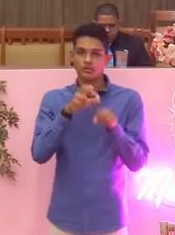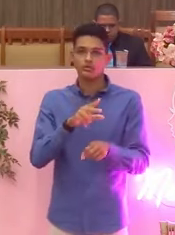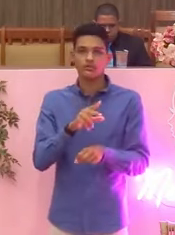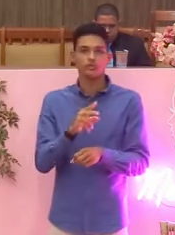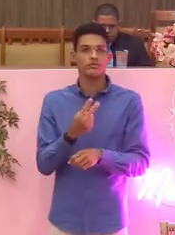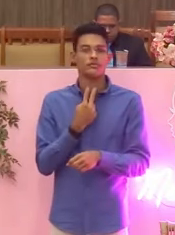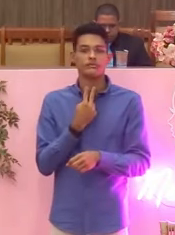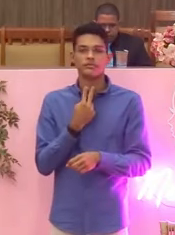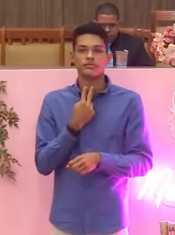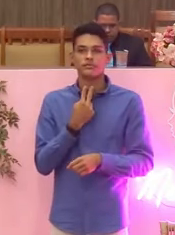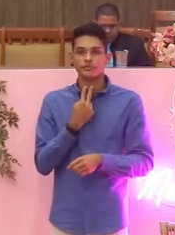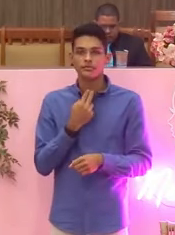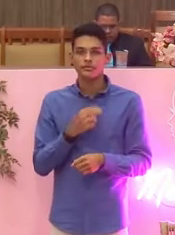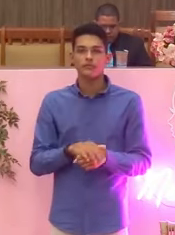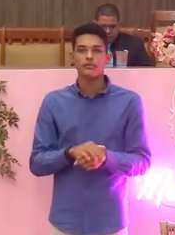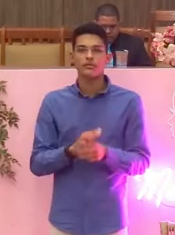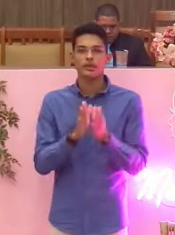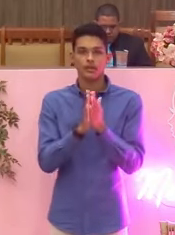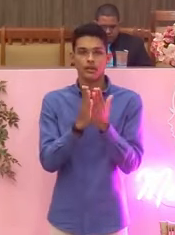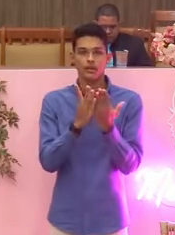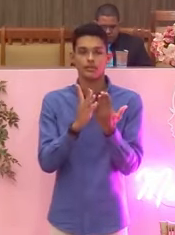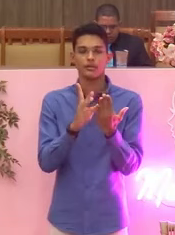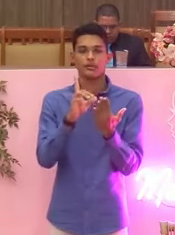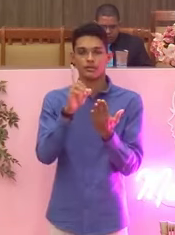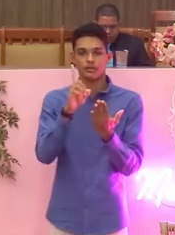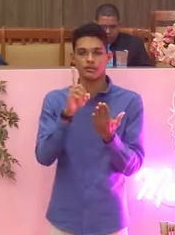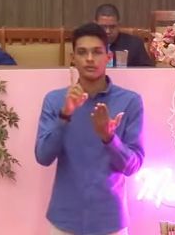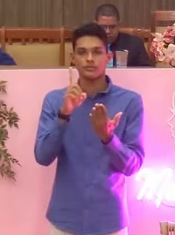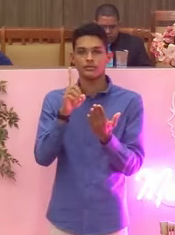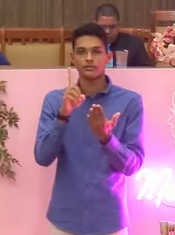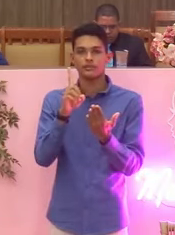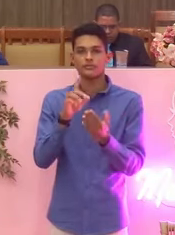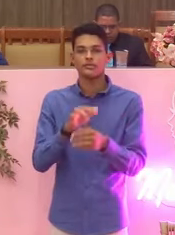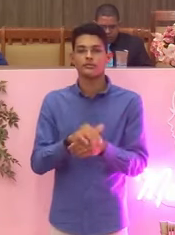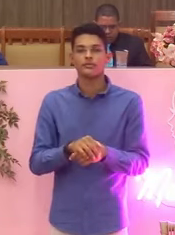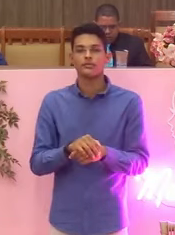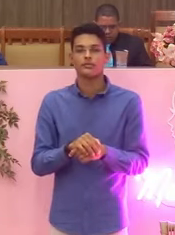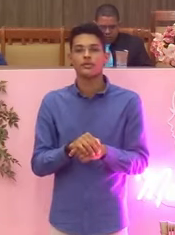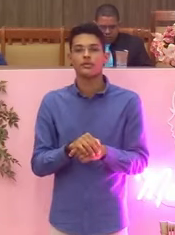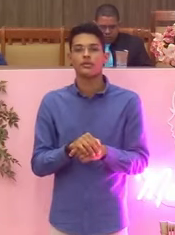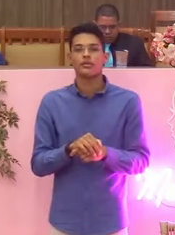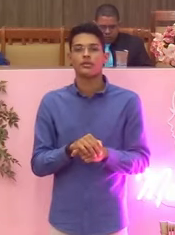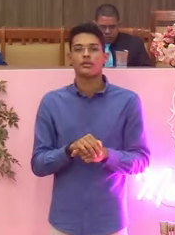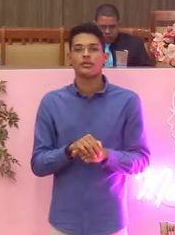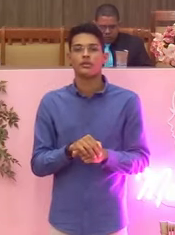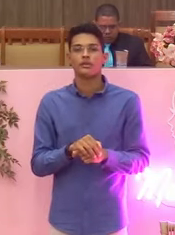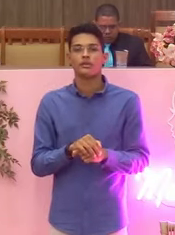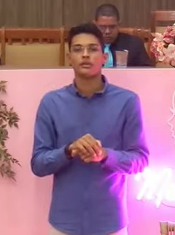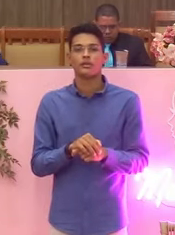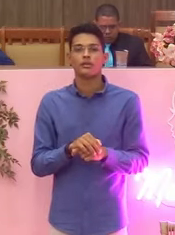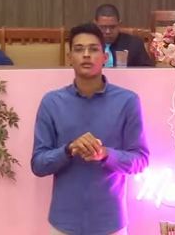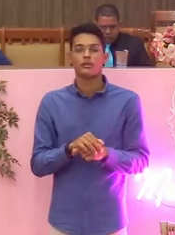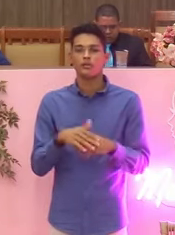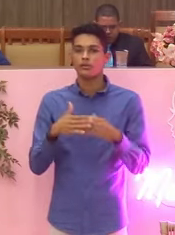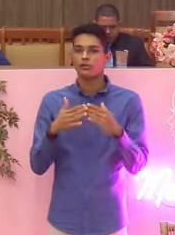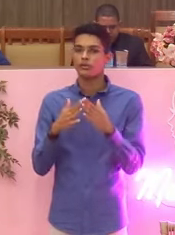Tiago 1,14 Cada um é atraído quando engodado pela sua própria